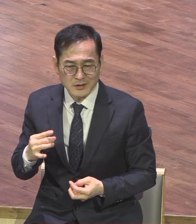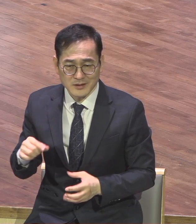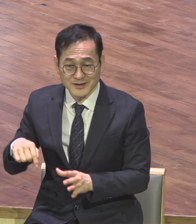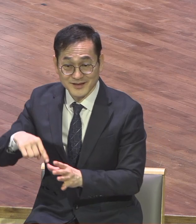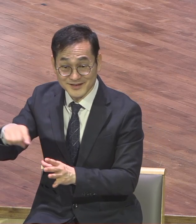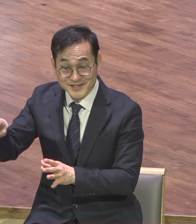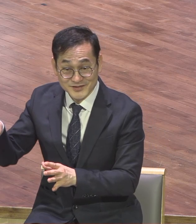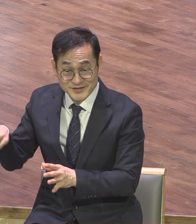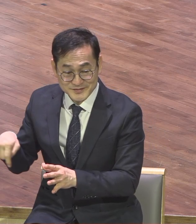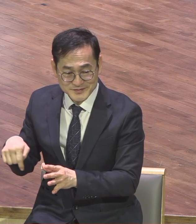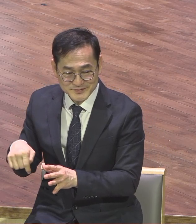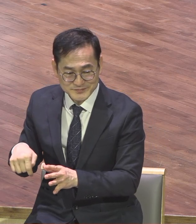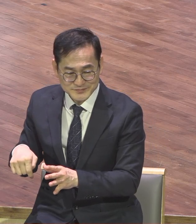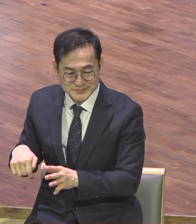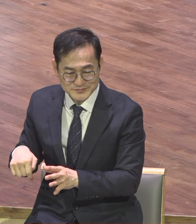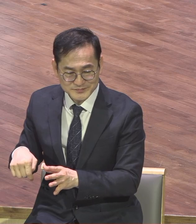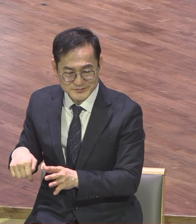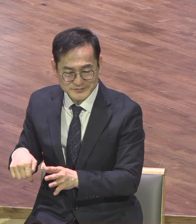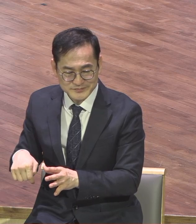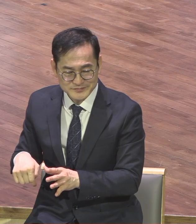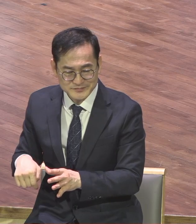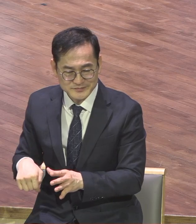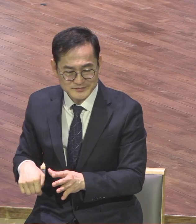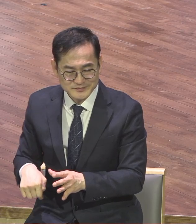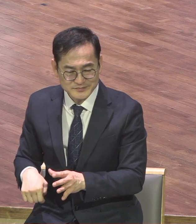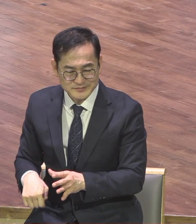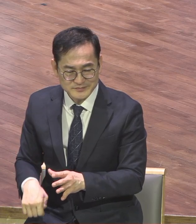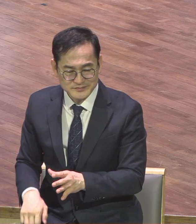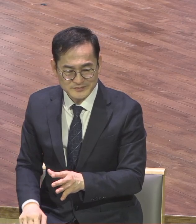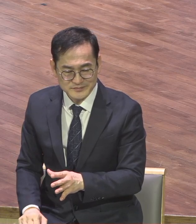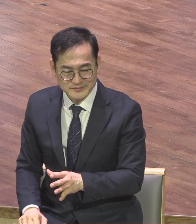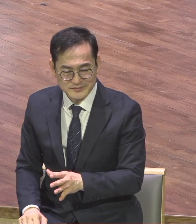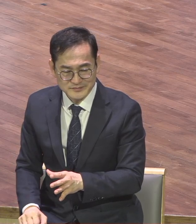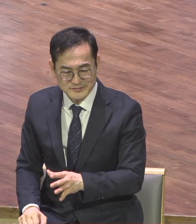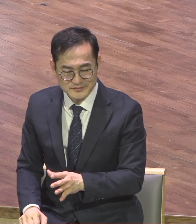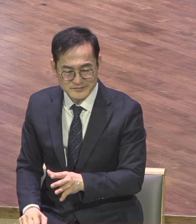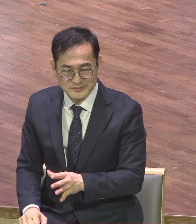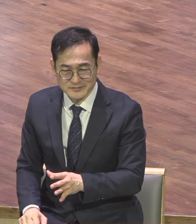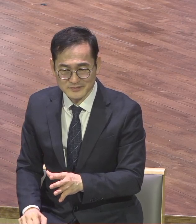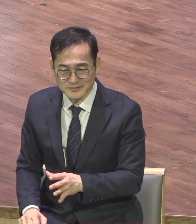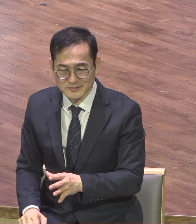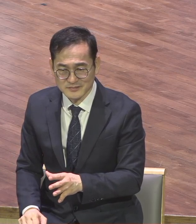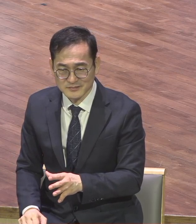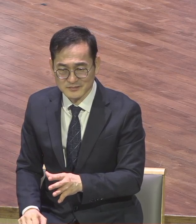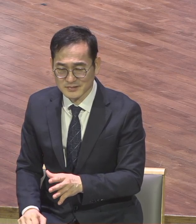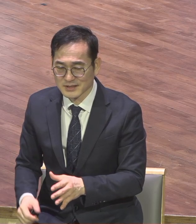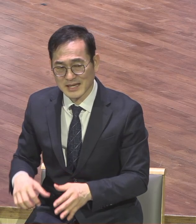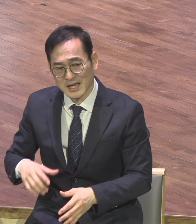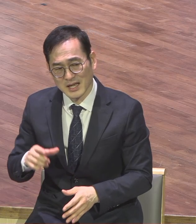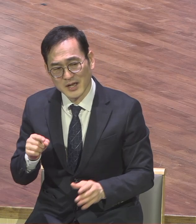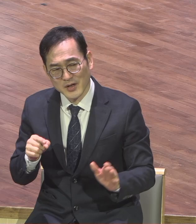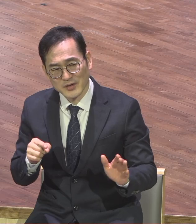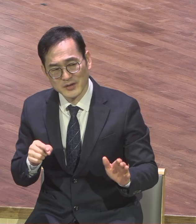그걸 가려고 했던 그 경비를 다 성격으로 드렸다는 거요 나 그 소리 듣고 놀랬네